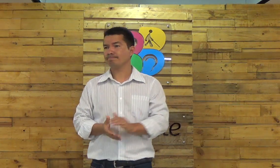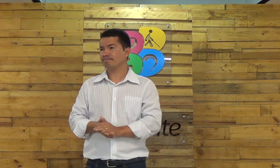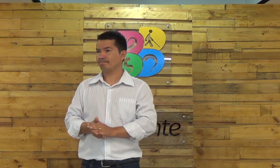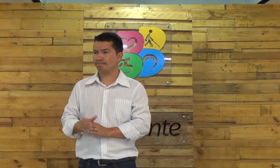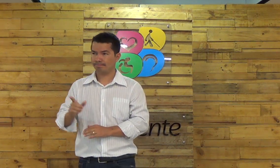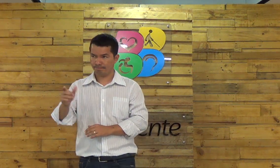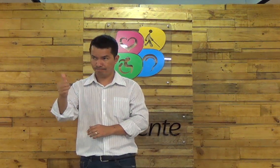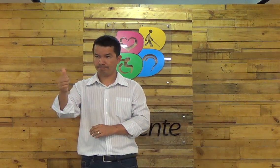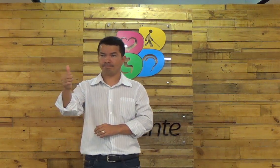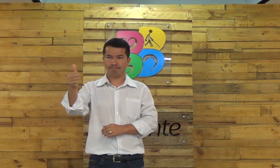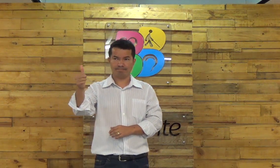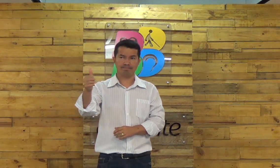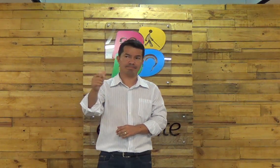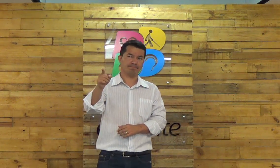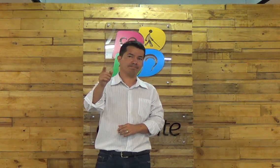amém isso